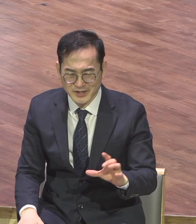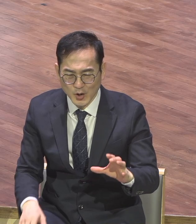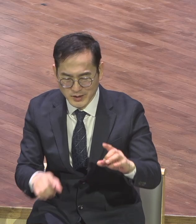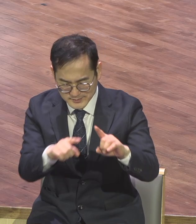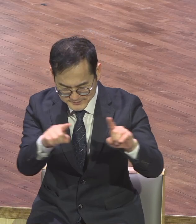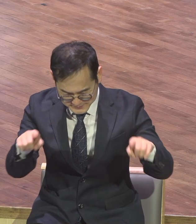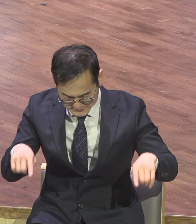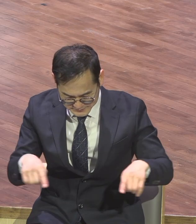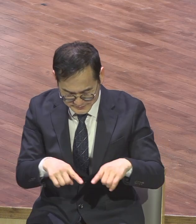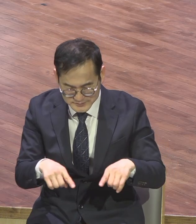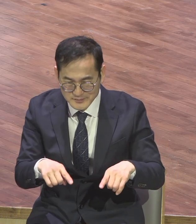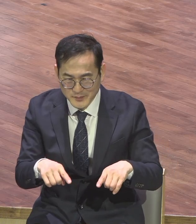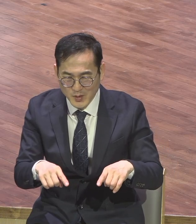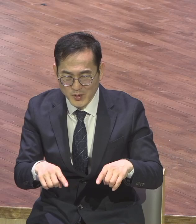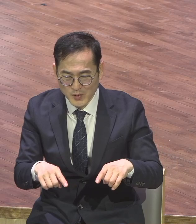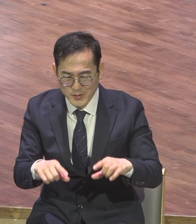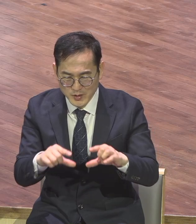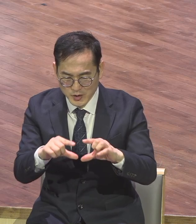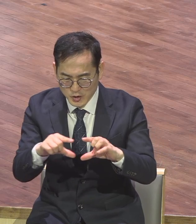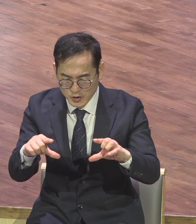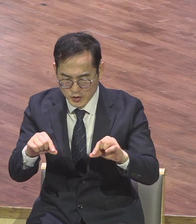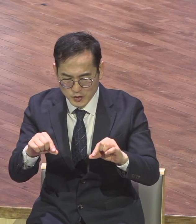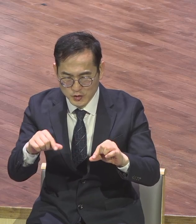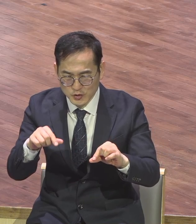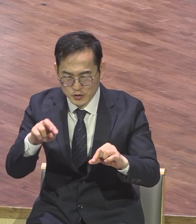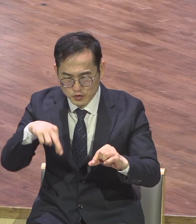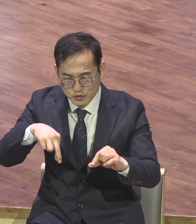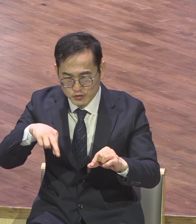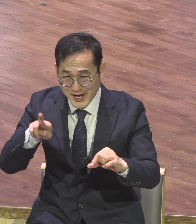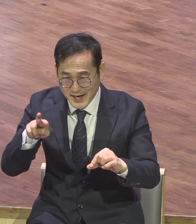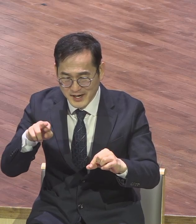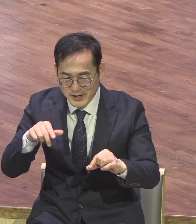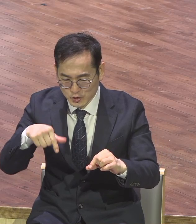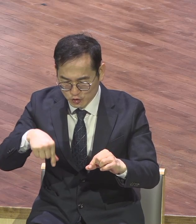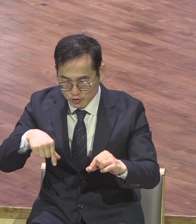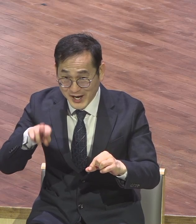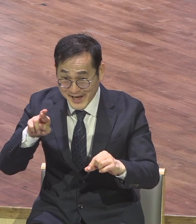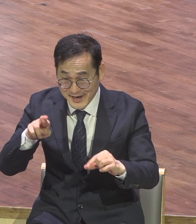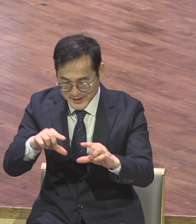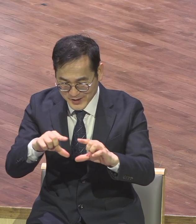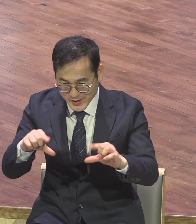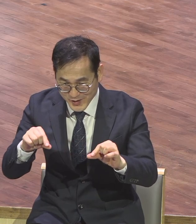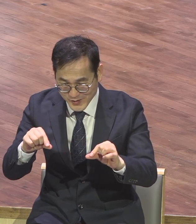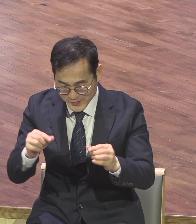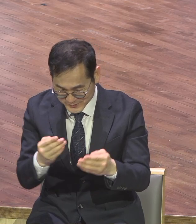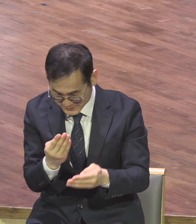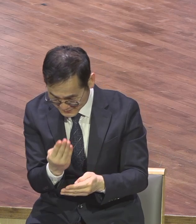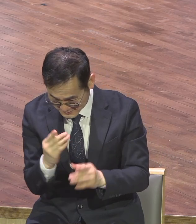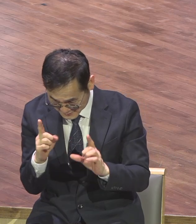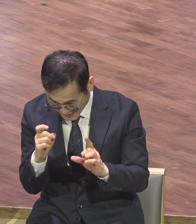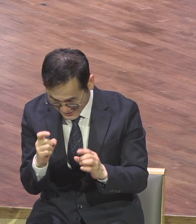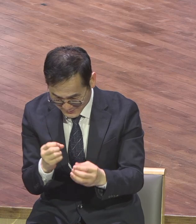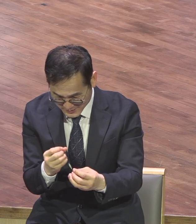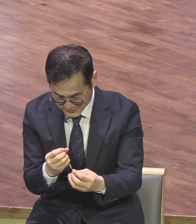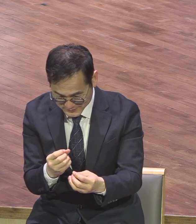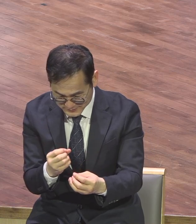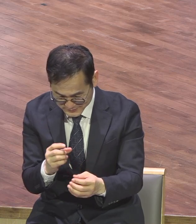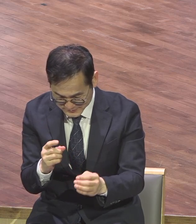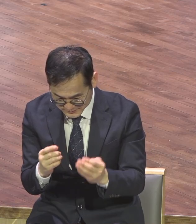음식 가면 맛있는 음식점까지 다 들여있어 내용들 그 나라의 그 음식 부터 해가지고 문화